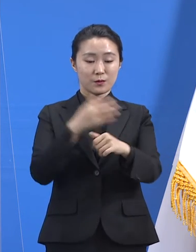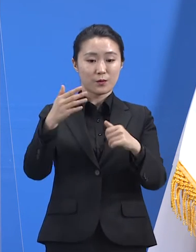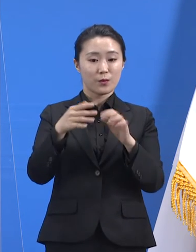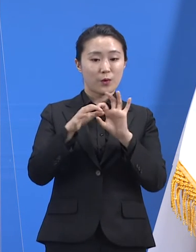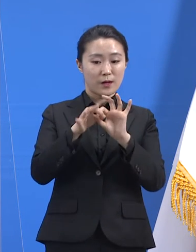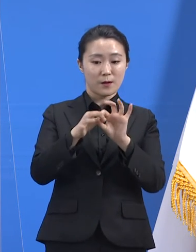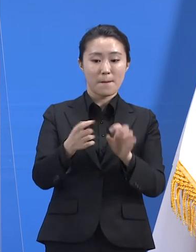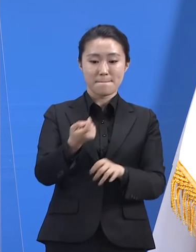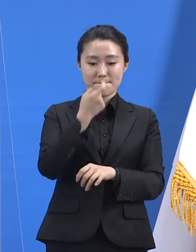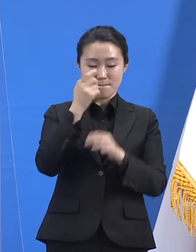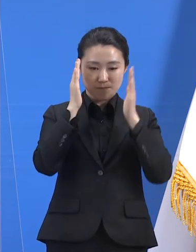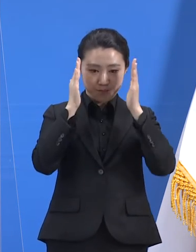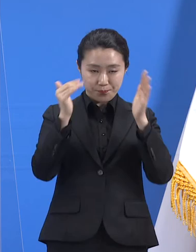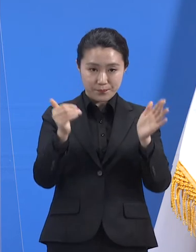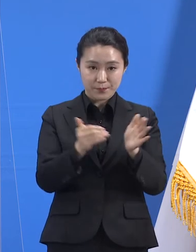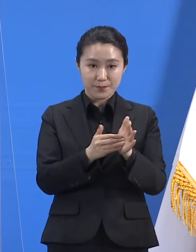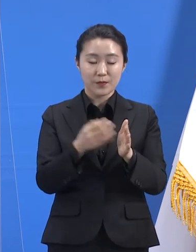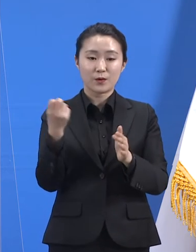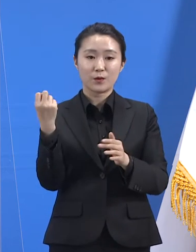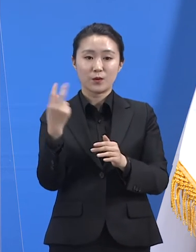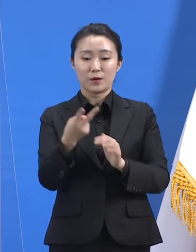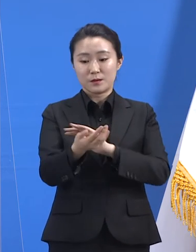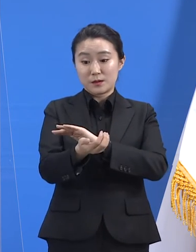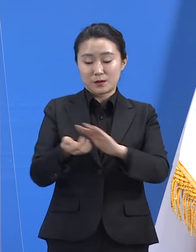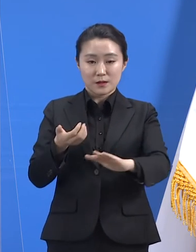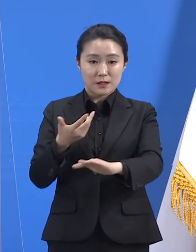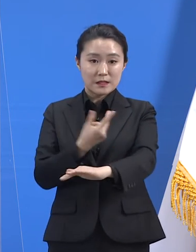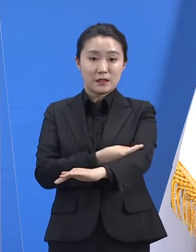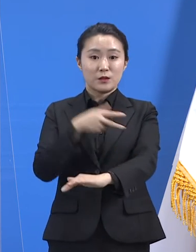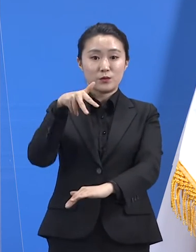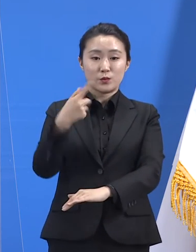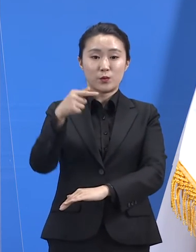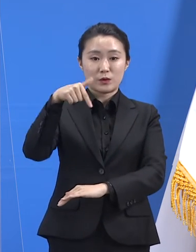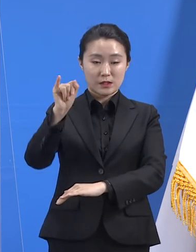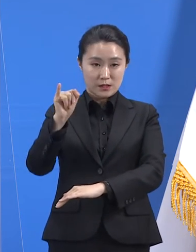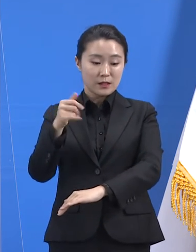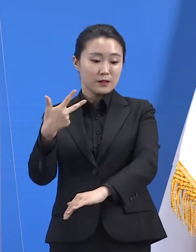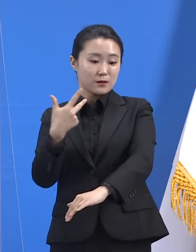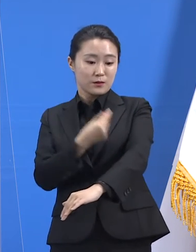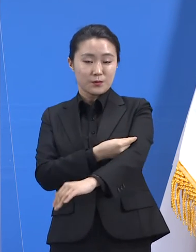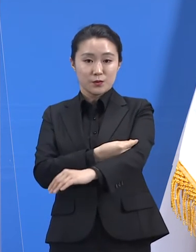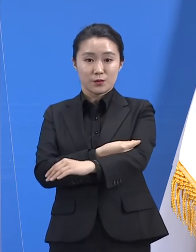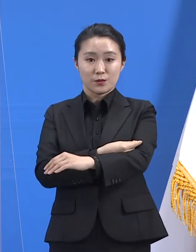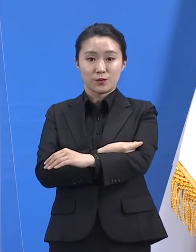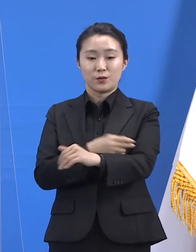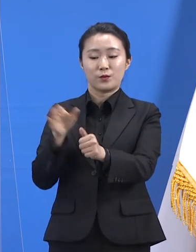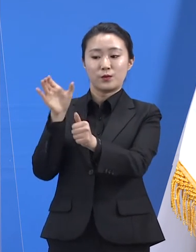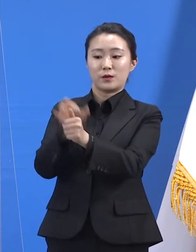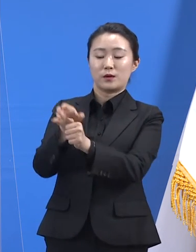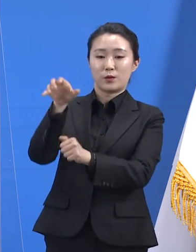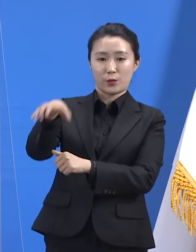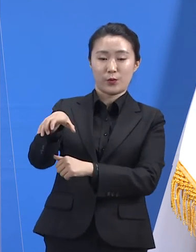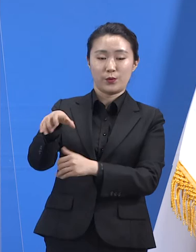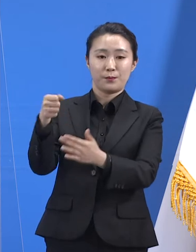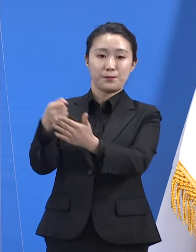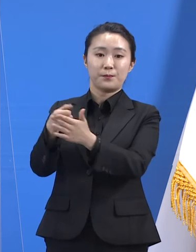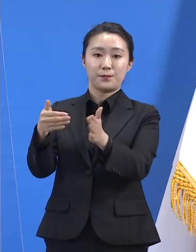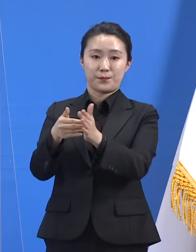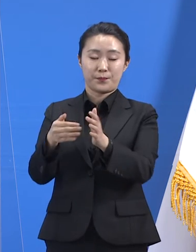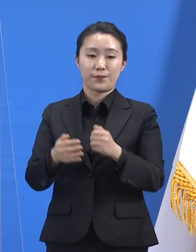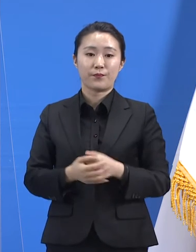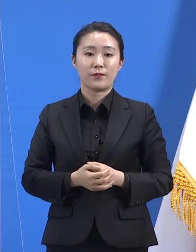일부를 조기접종위탁의료기관으로 선정하였습니다. 4월 27일 기준